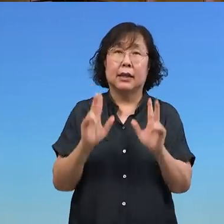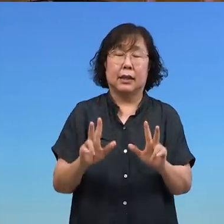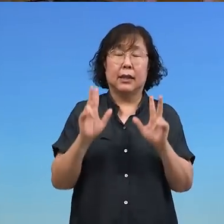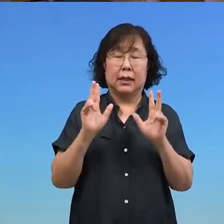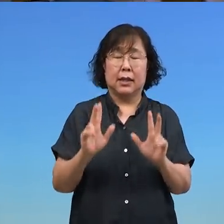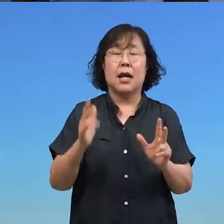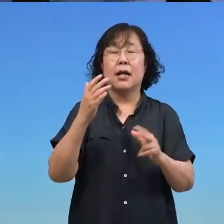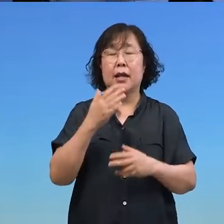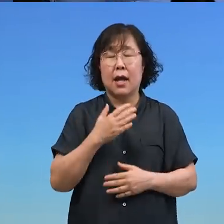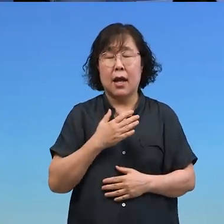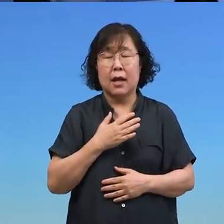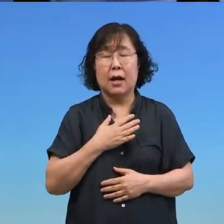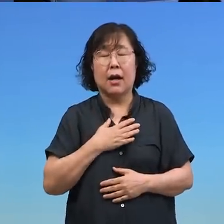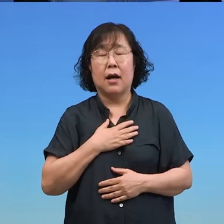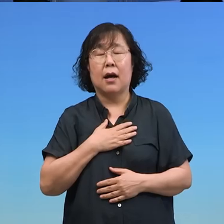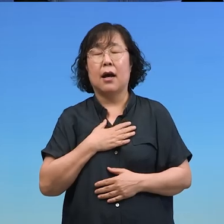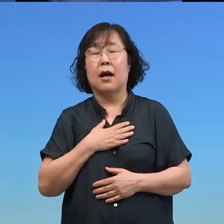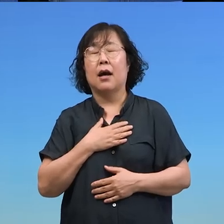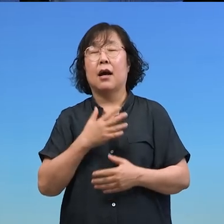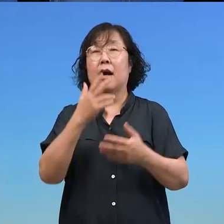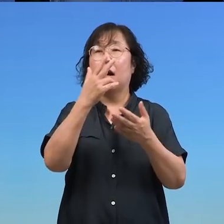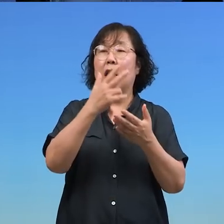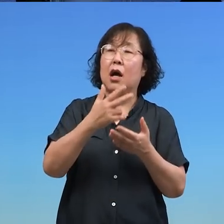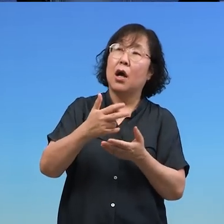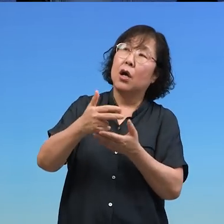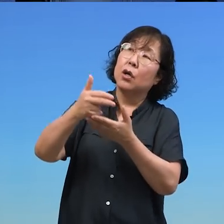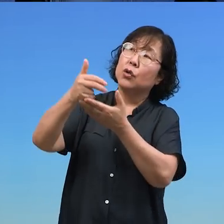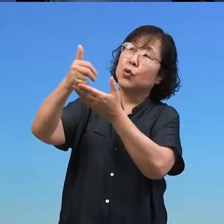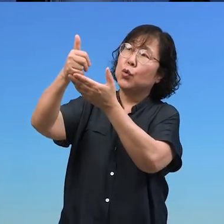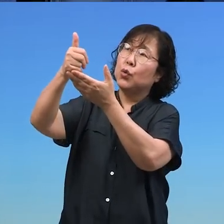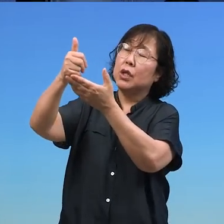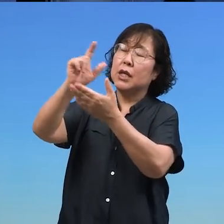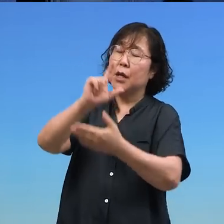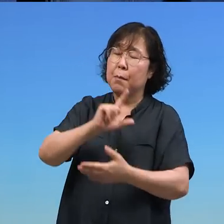이제 내가 주님의 이름으로